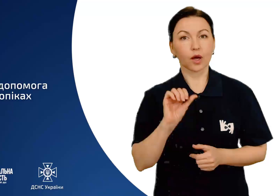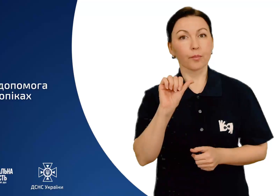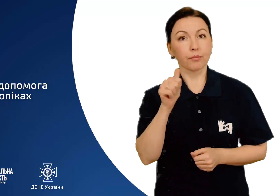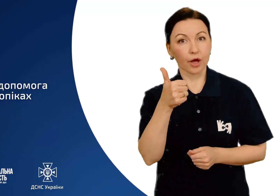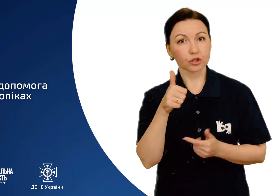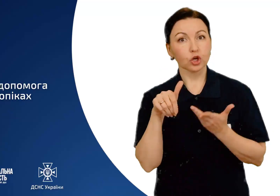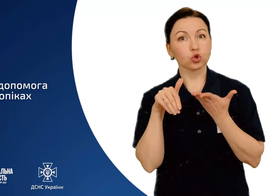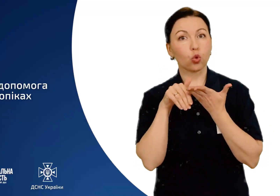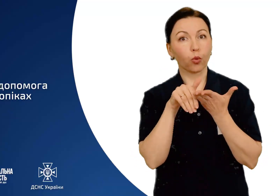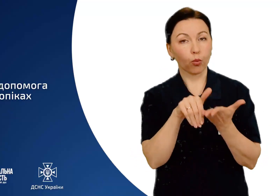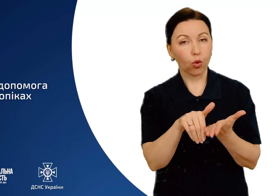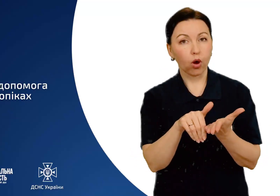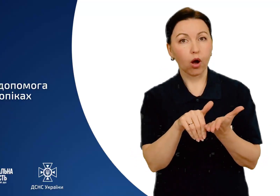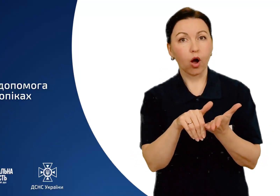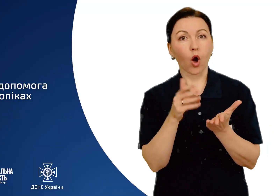Перша допомога при опіках.